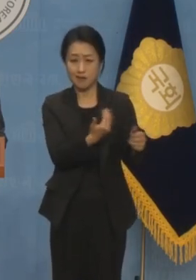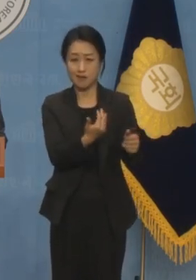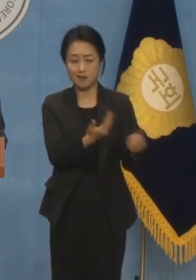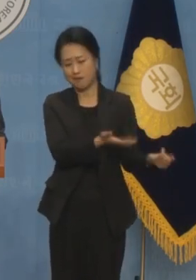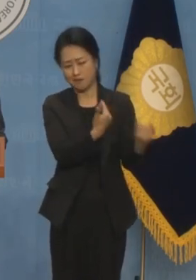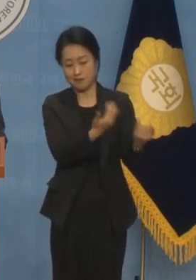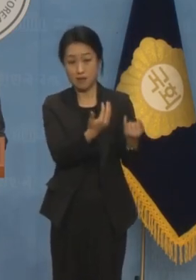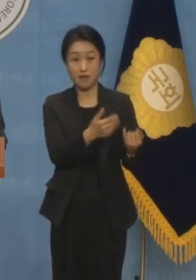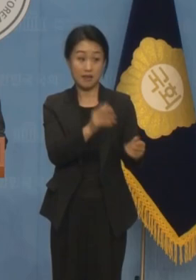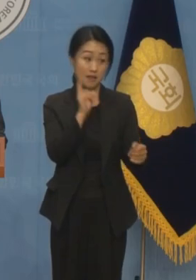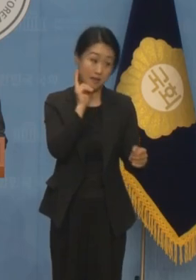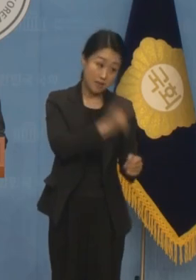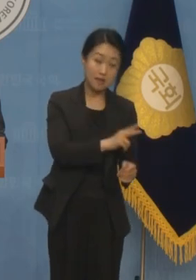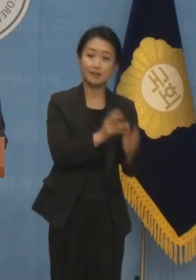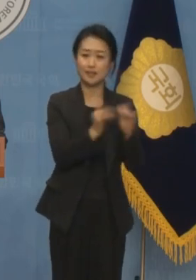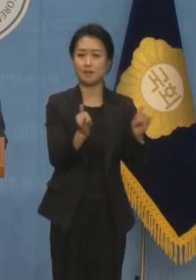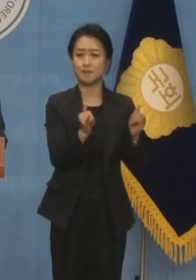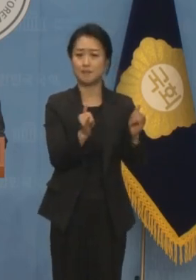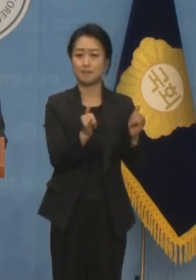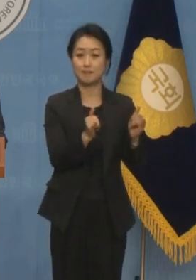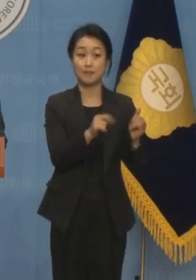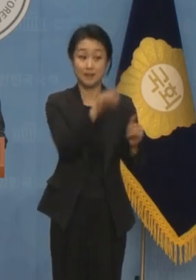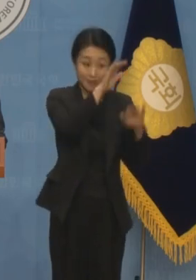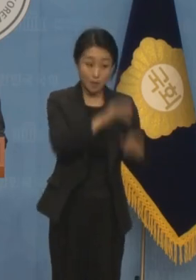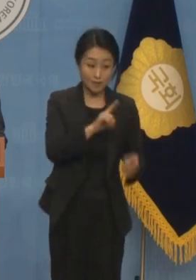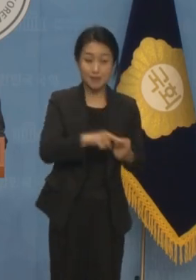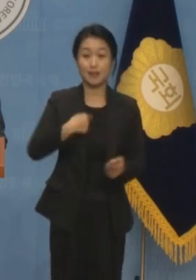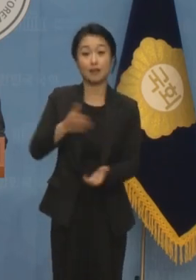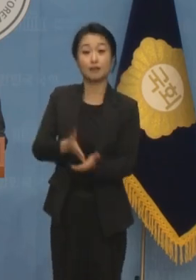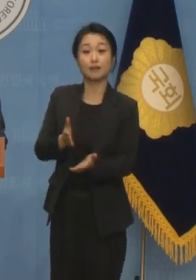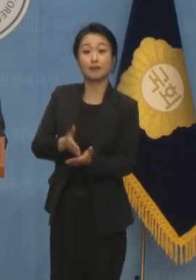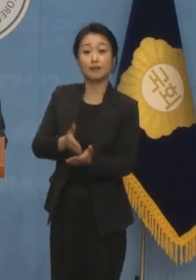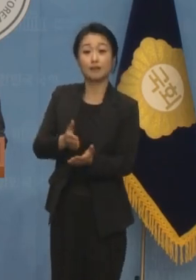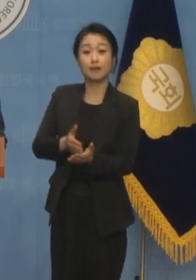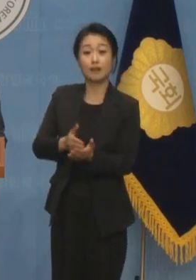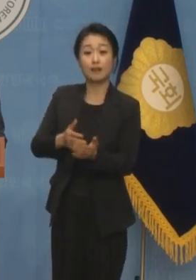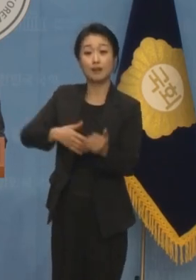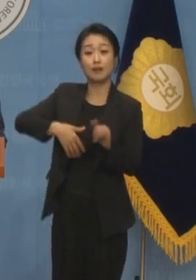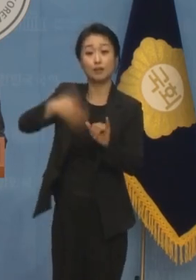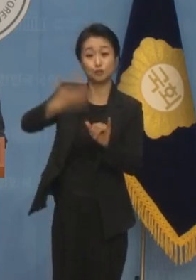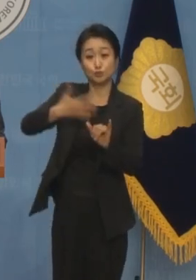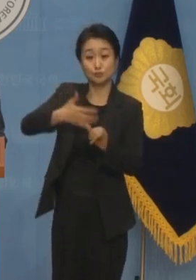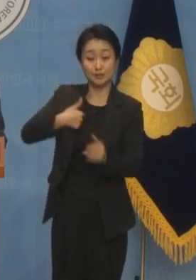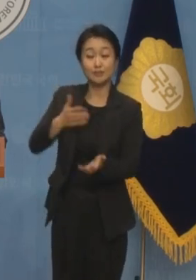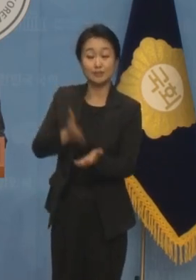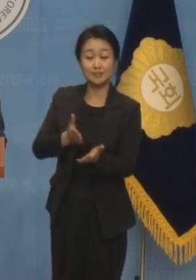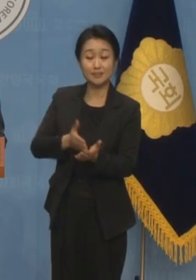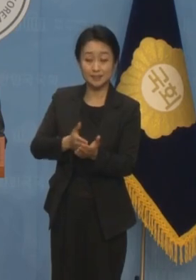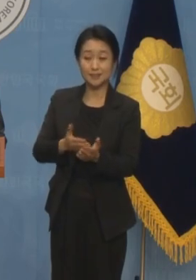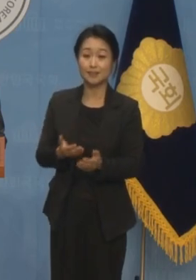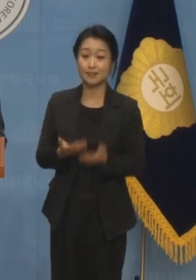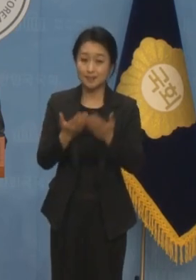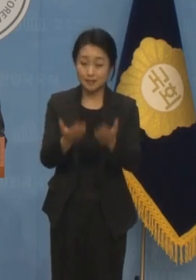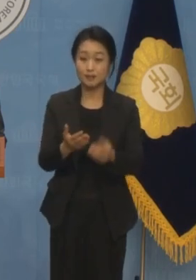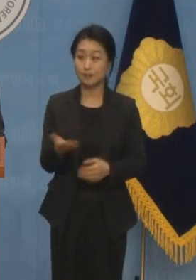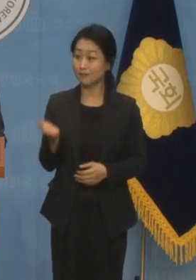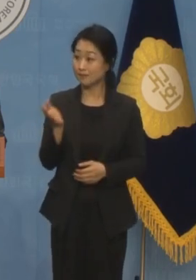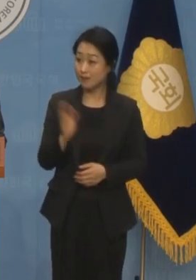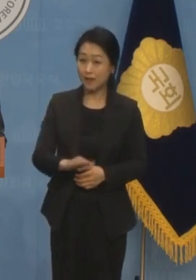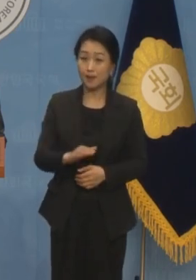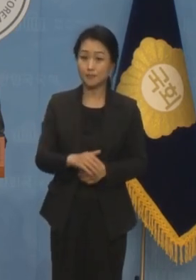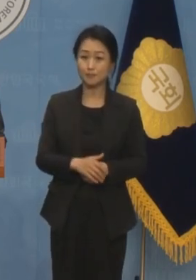넘어섰던 사람임을 강조했었습니다. 강조했던 것 뿐이었습니다. 하지만 저의 본의와 다르게